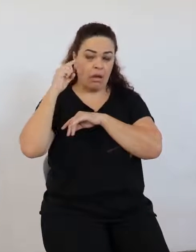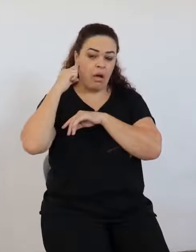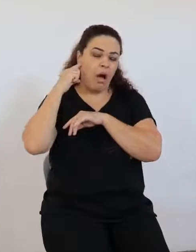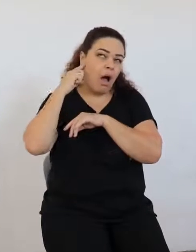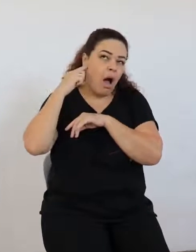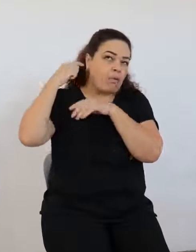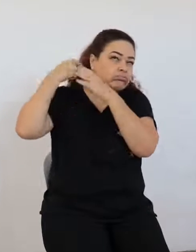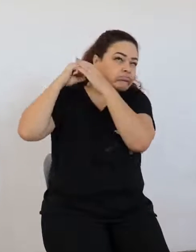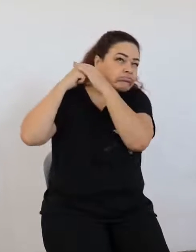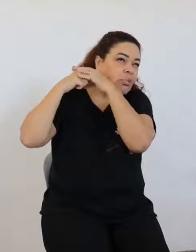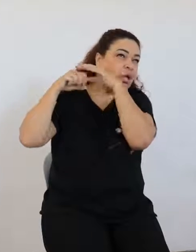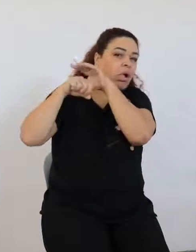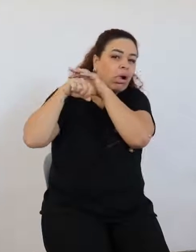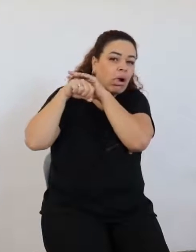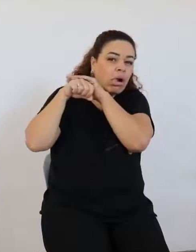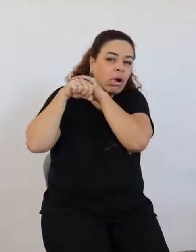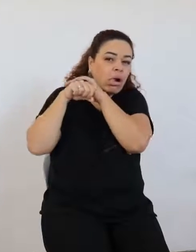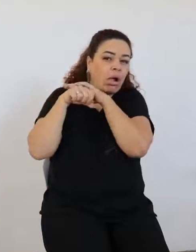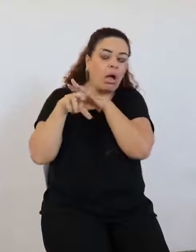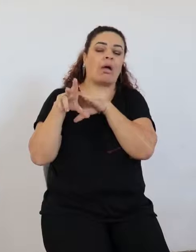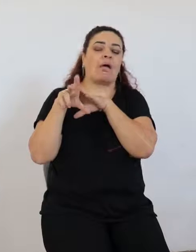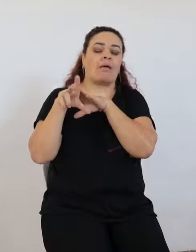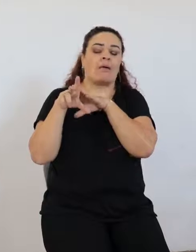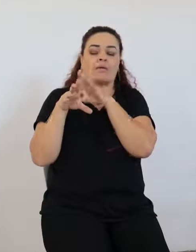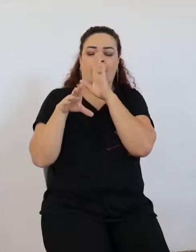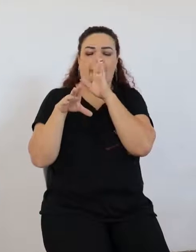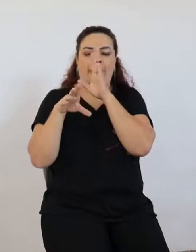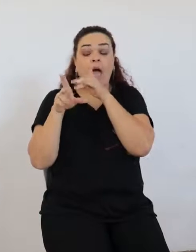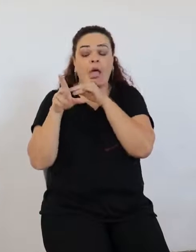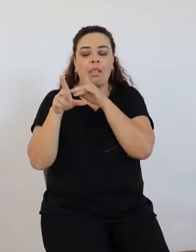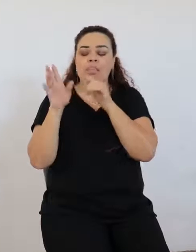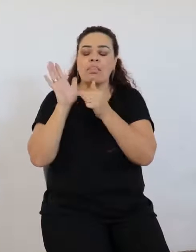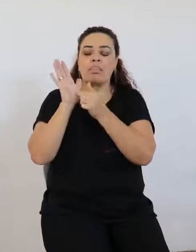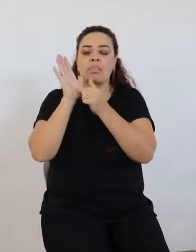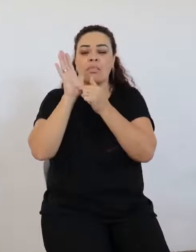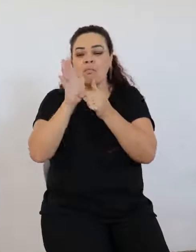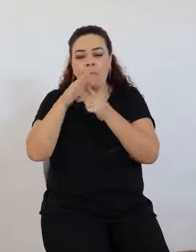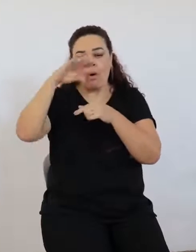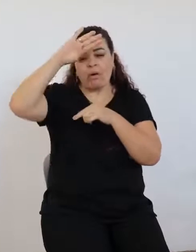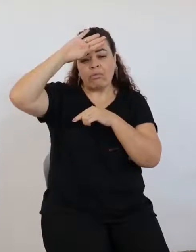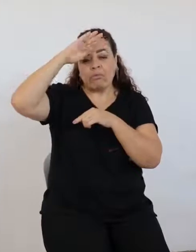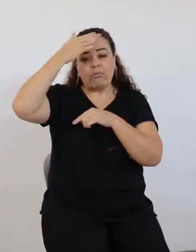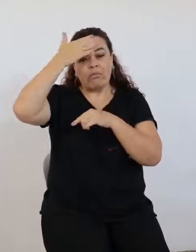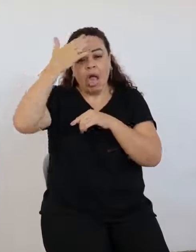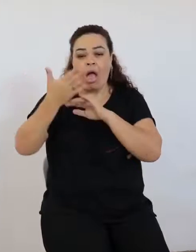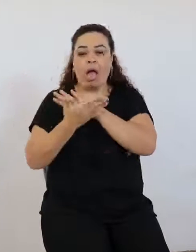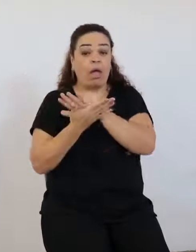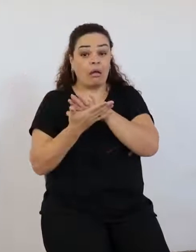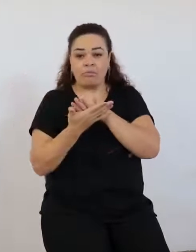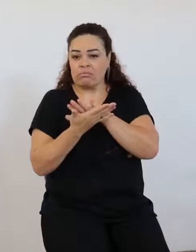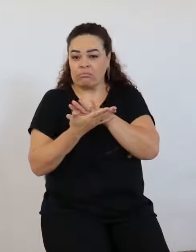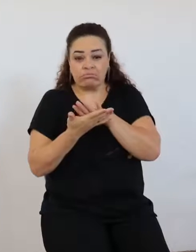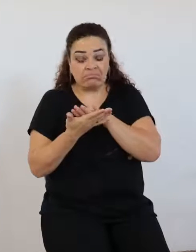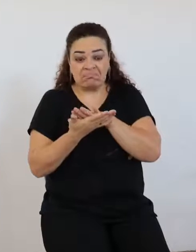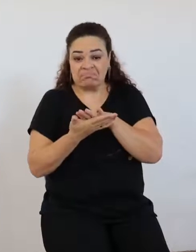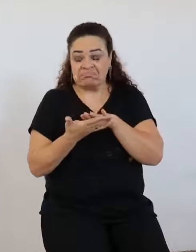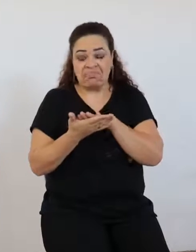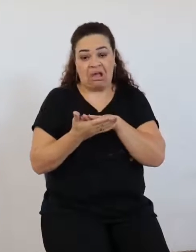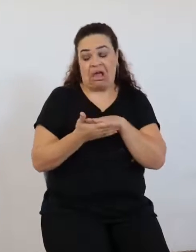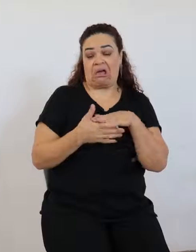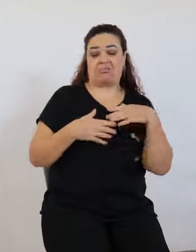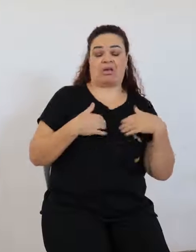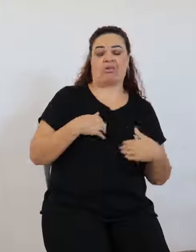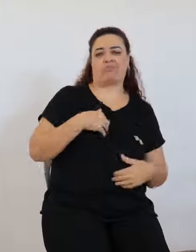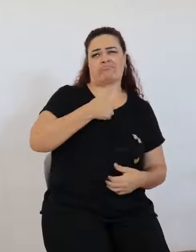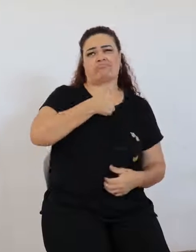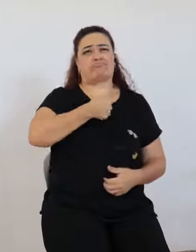infecção que a gente chama de otite silenciosa, que a criança nem manifesta, nem tem febre, se sente bem, só que